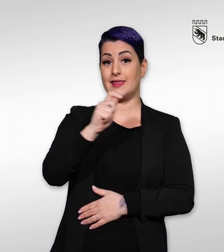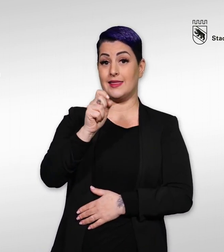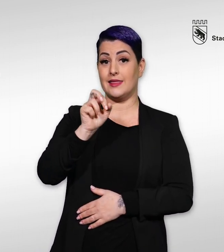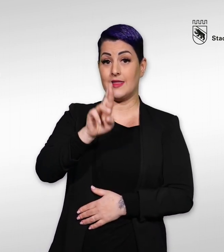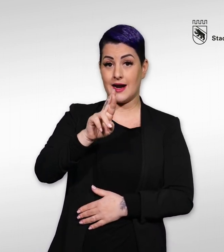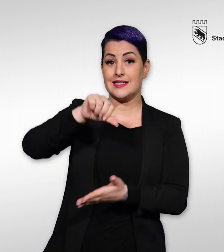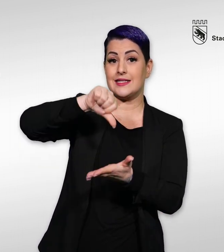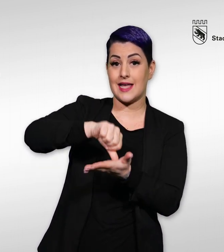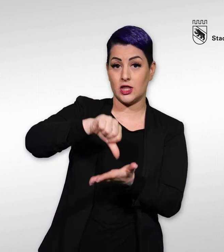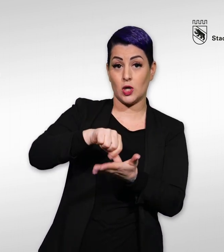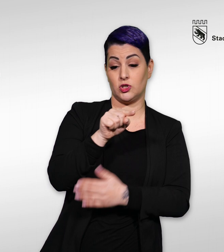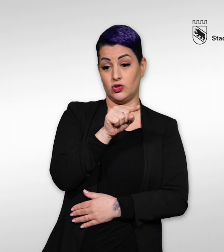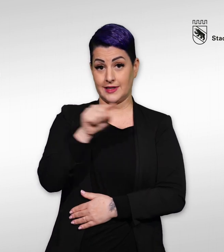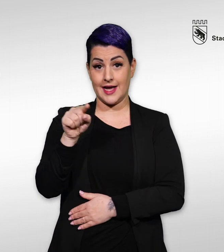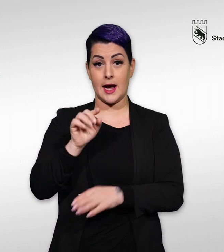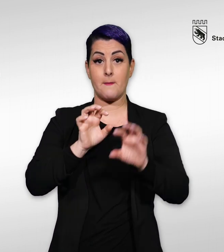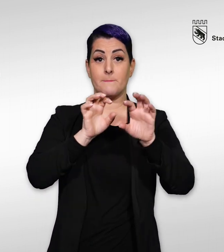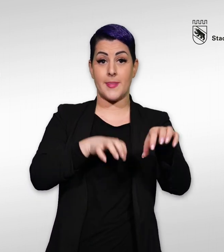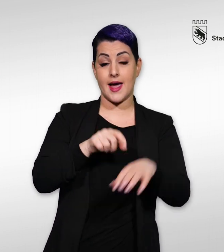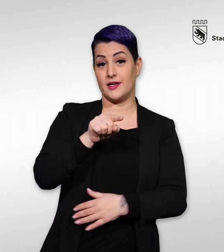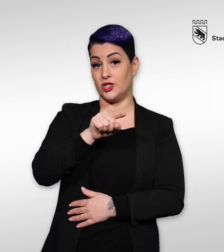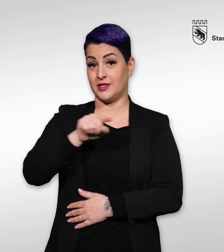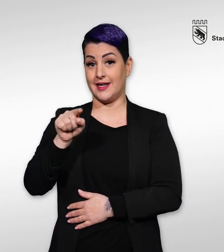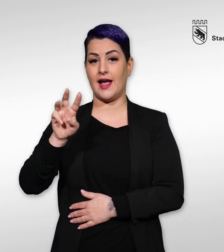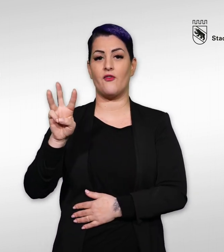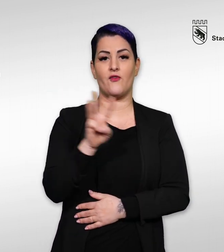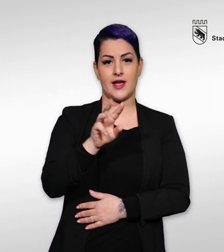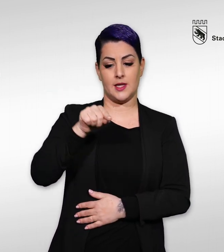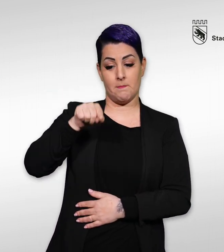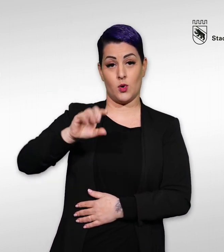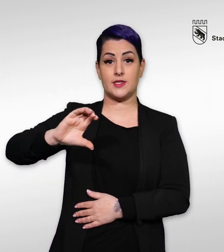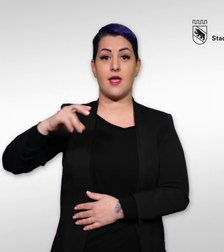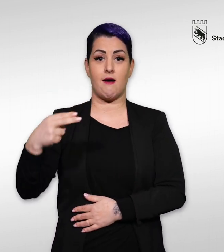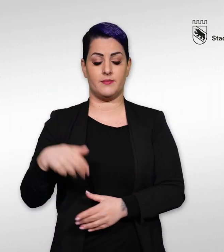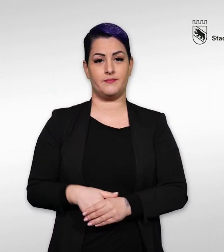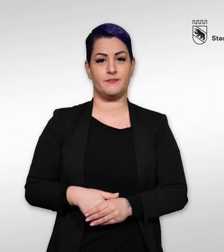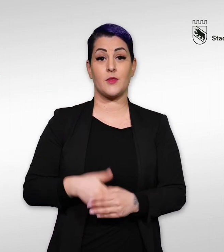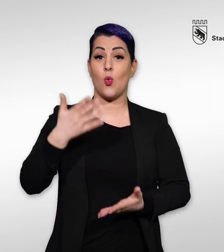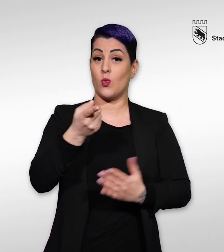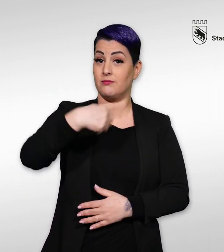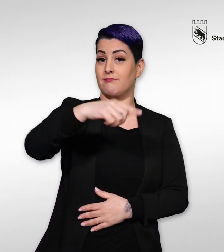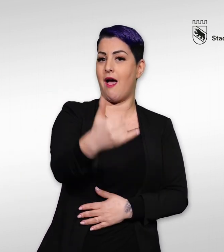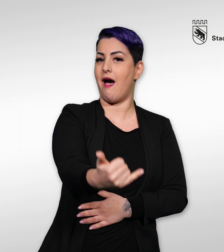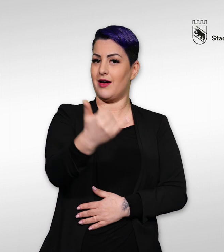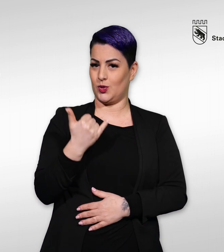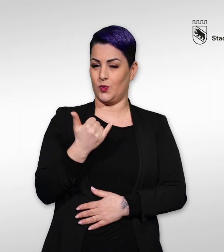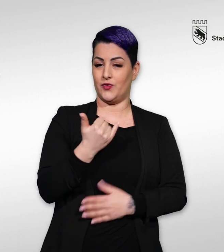-west.ch Oder rufen Sie uns an unter der Nummer 031